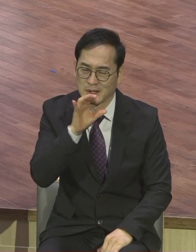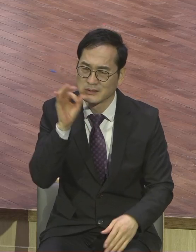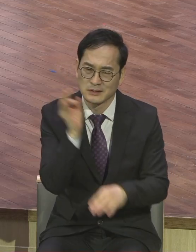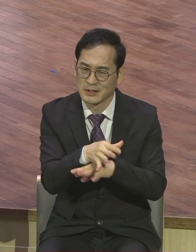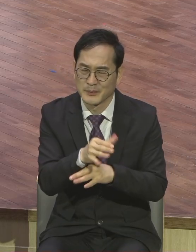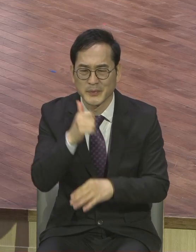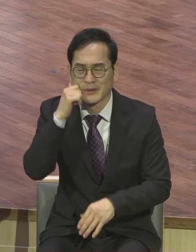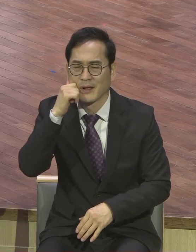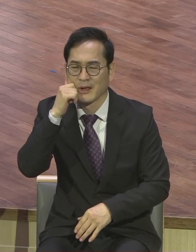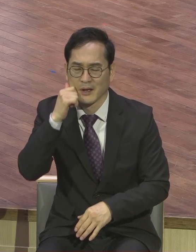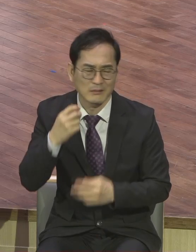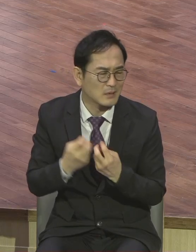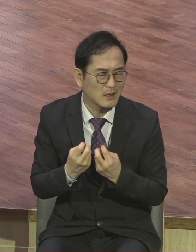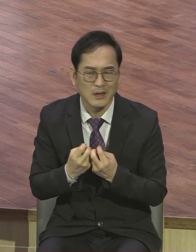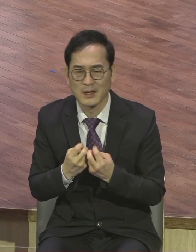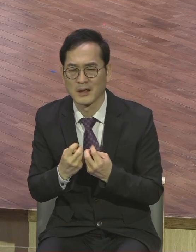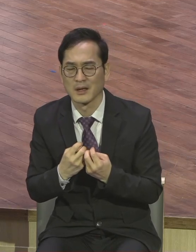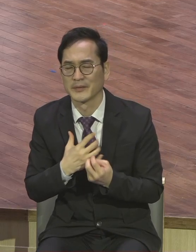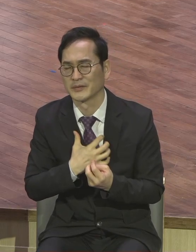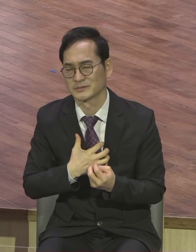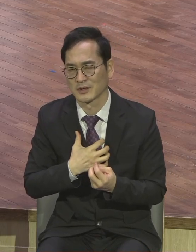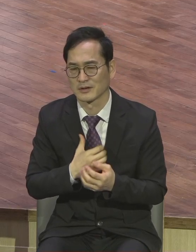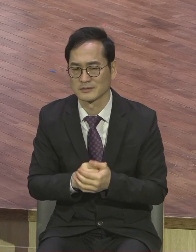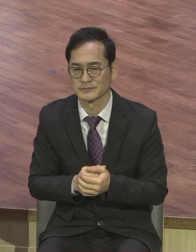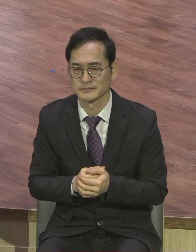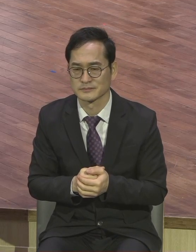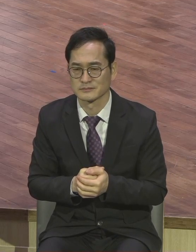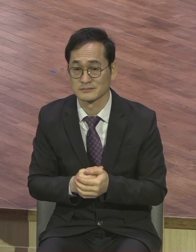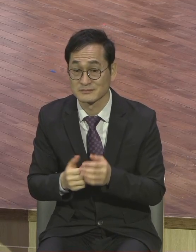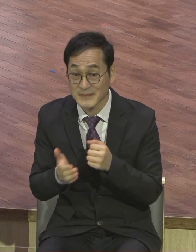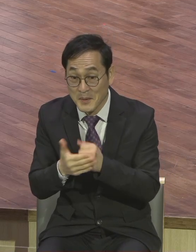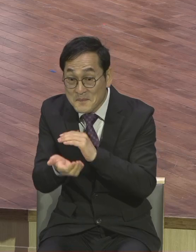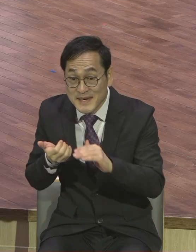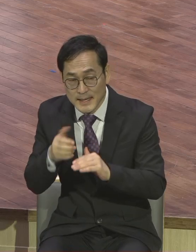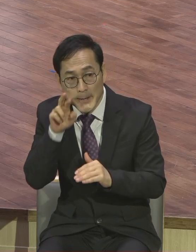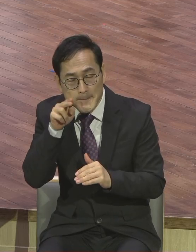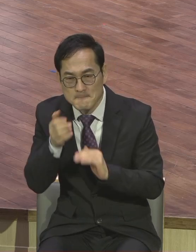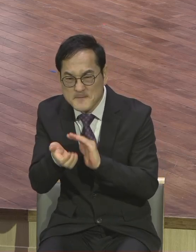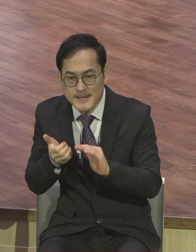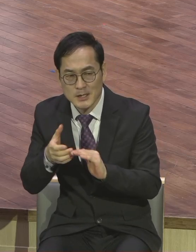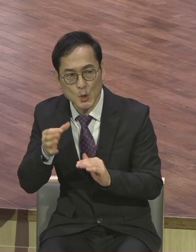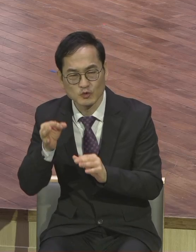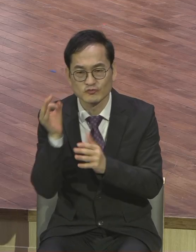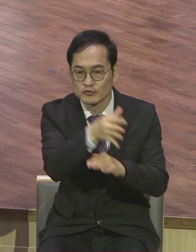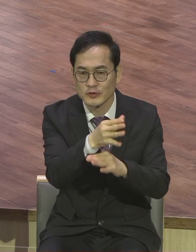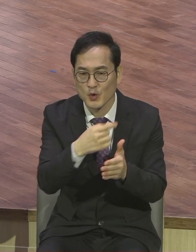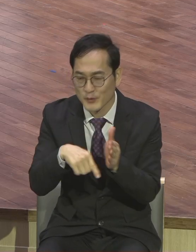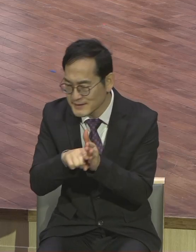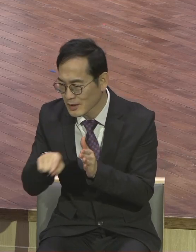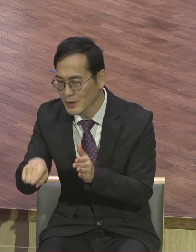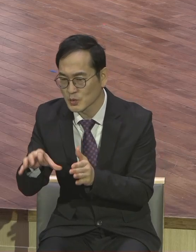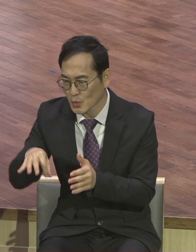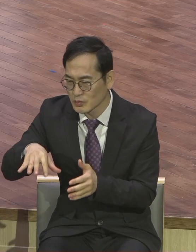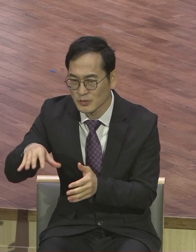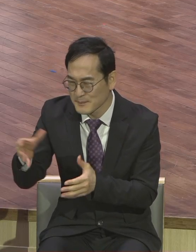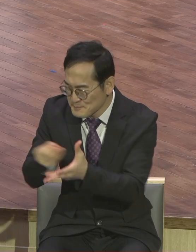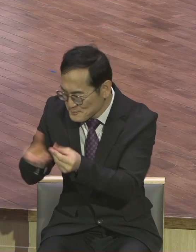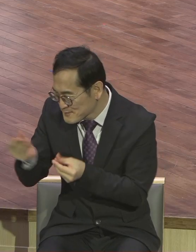사람들이 이제는 영끌, 빚투 그렇게 해서 집을 사는 일들이 일어난다.